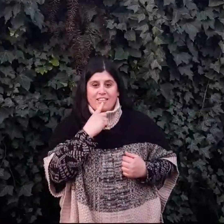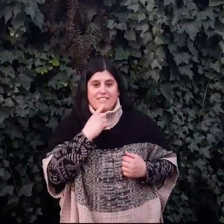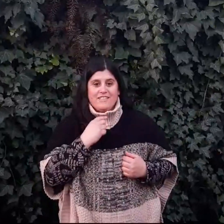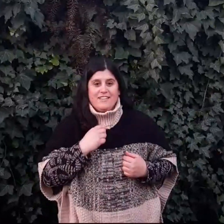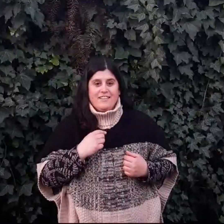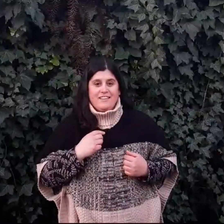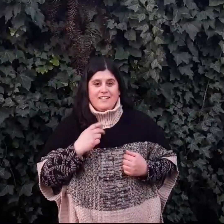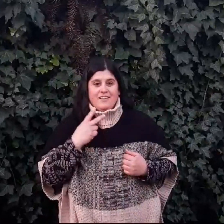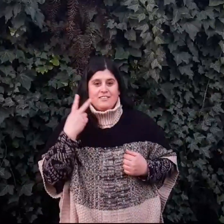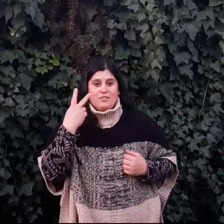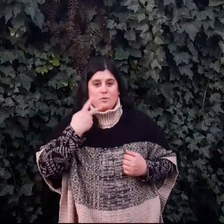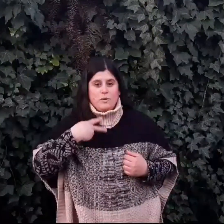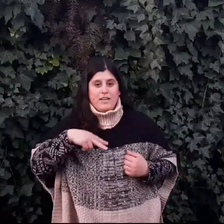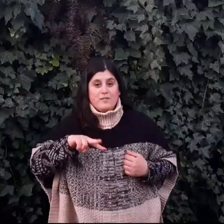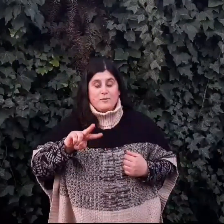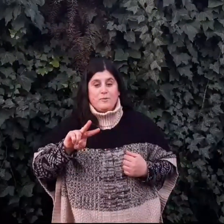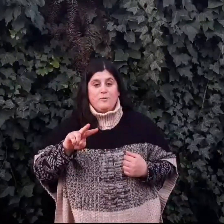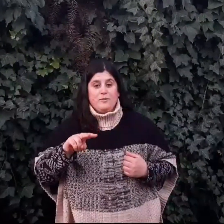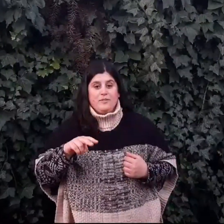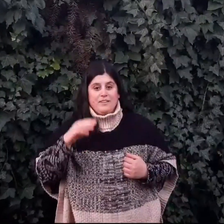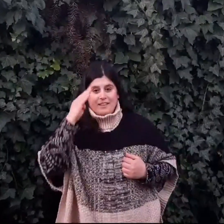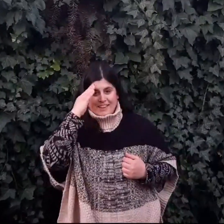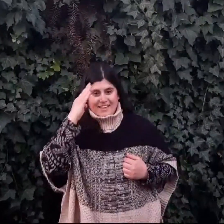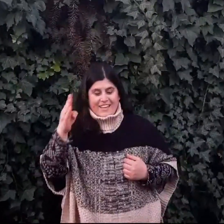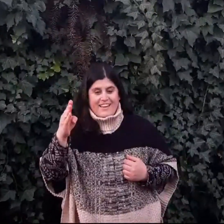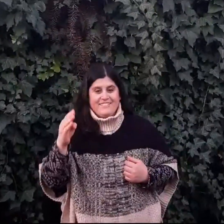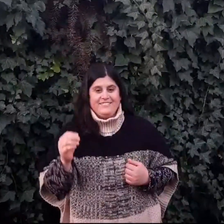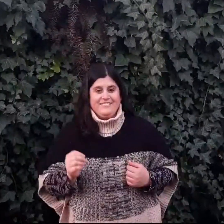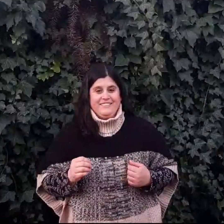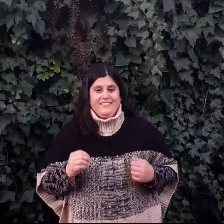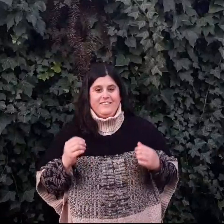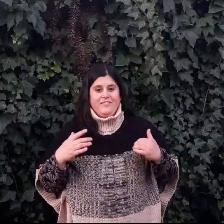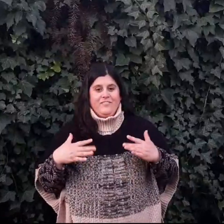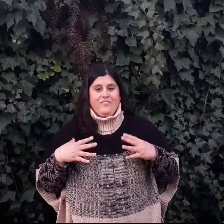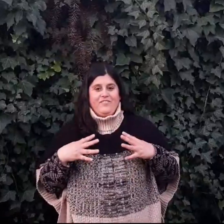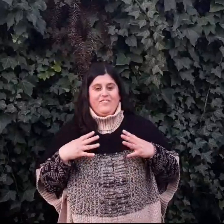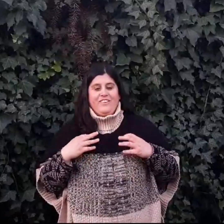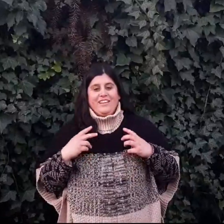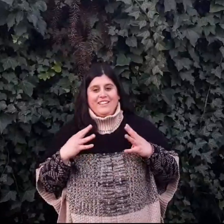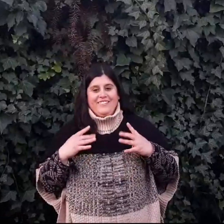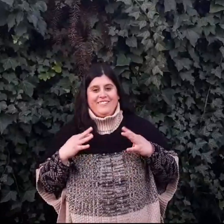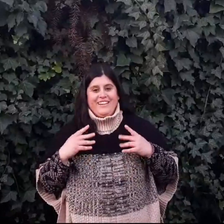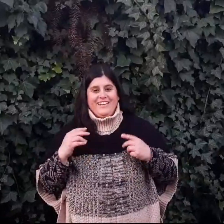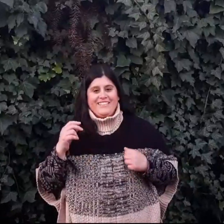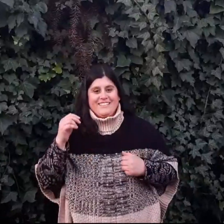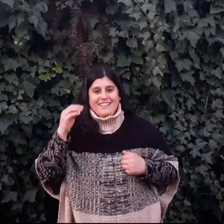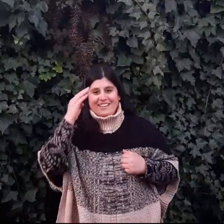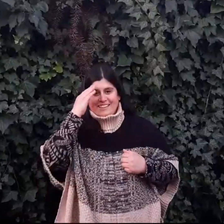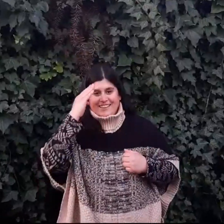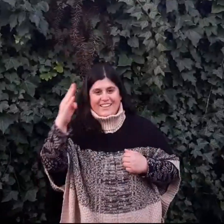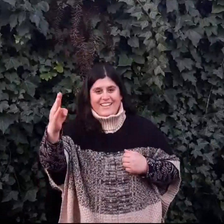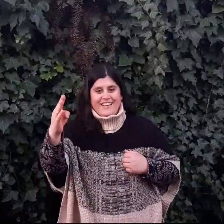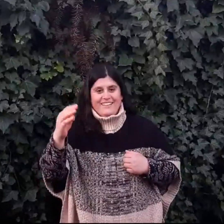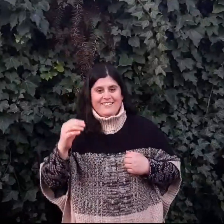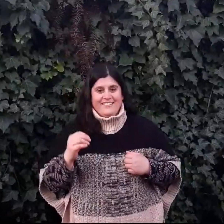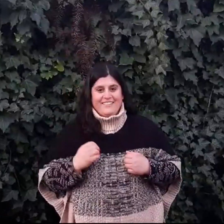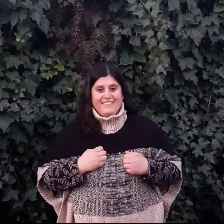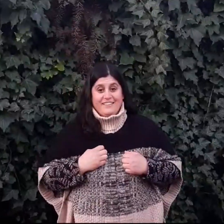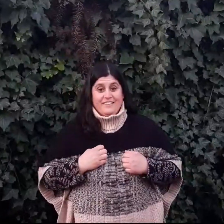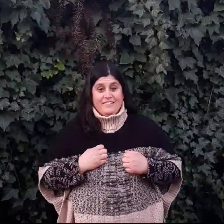tengas sueños empapados con la lluvia del verano Voy a confiar